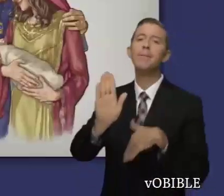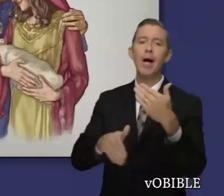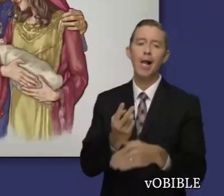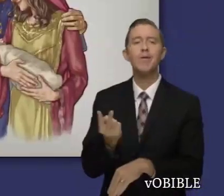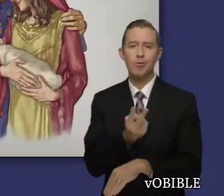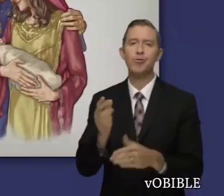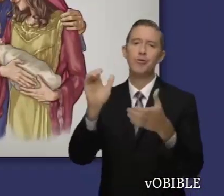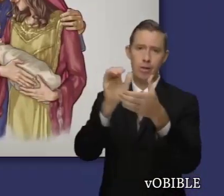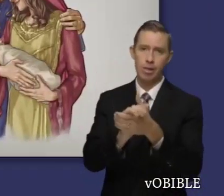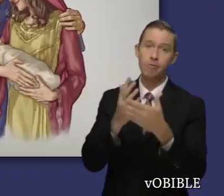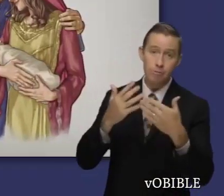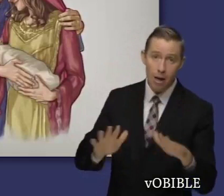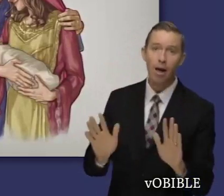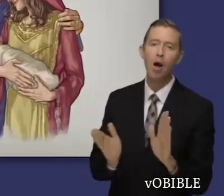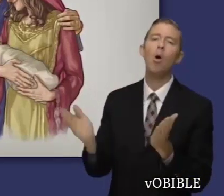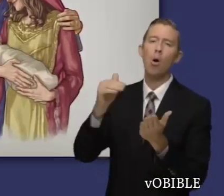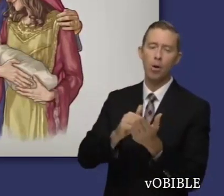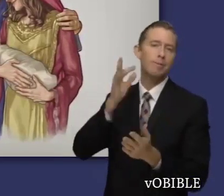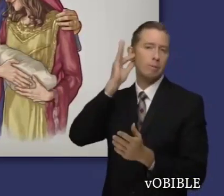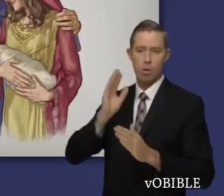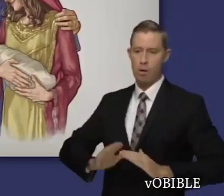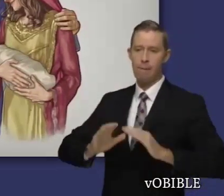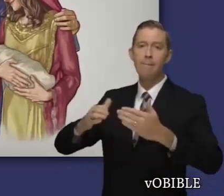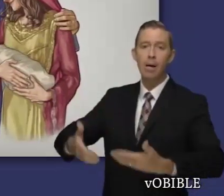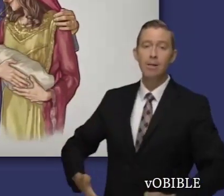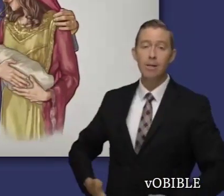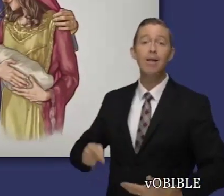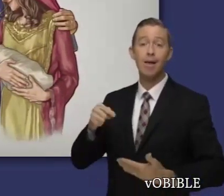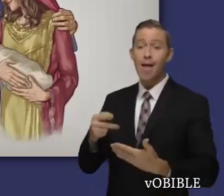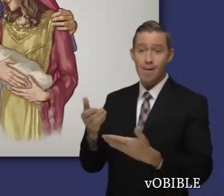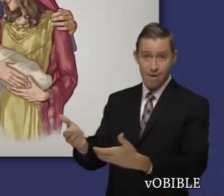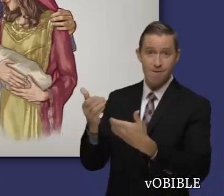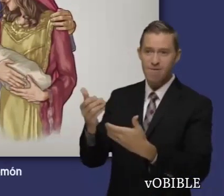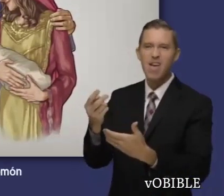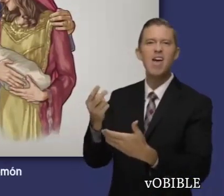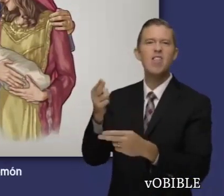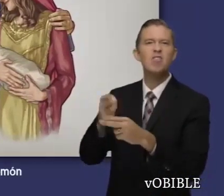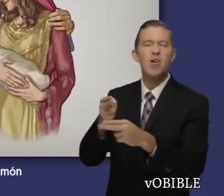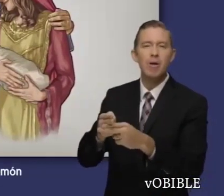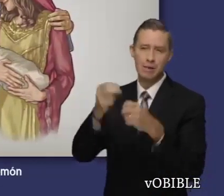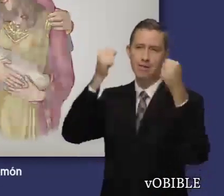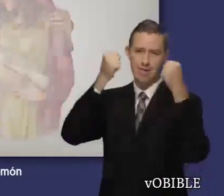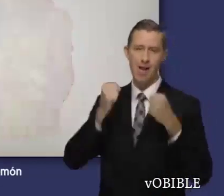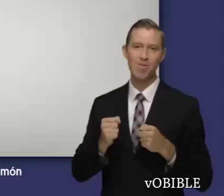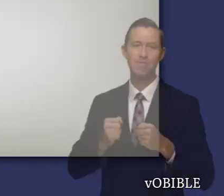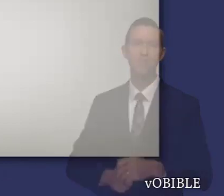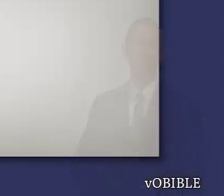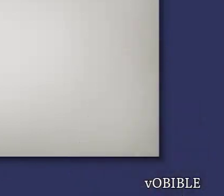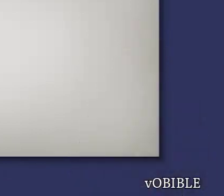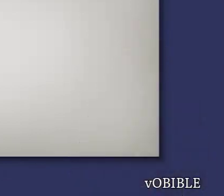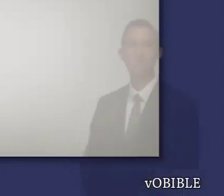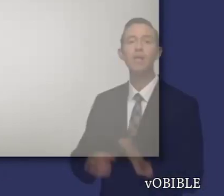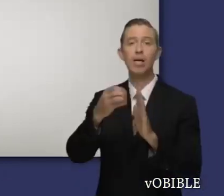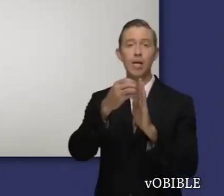Batseba, que ahora es la esposa de David, vuelve a quedar embarazada y da a luz a Salomón. En los